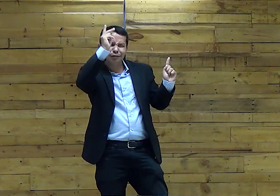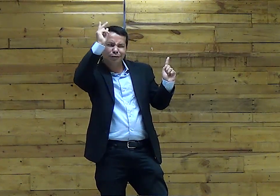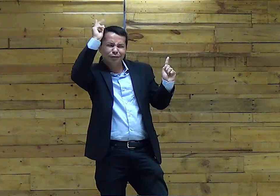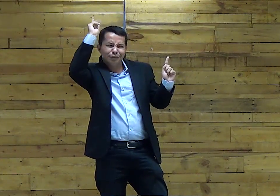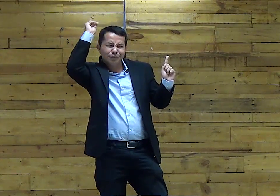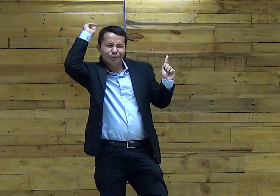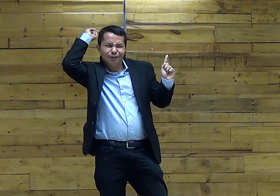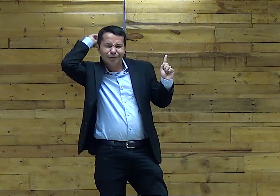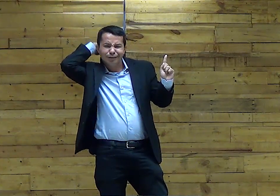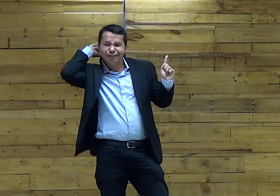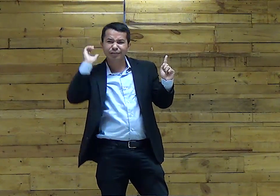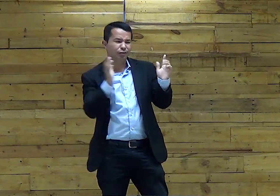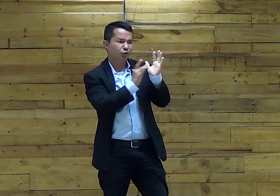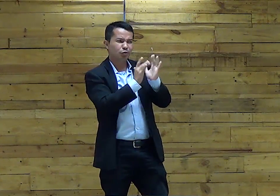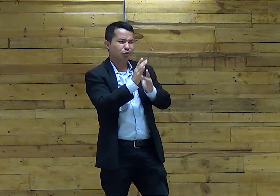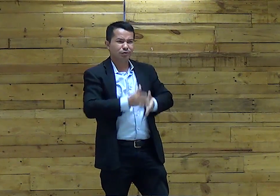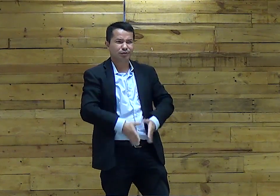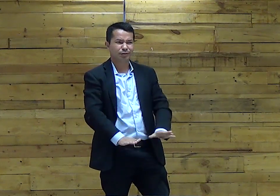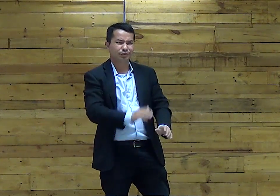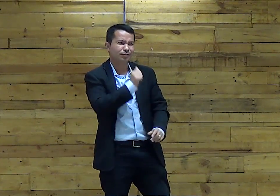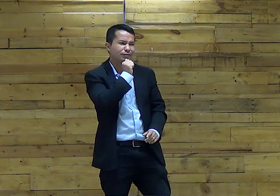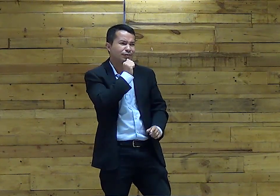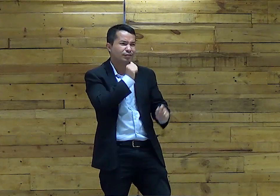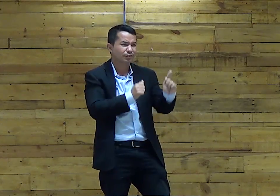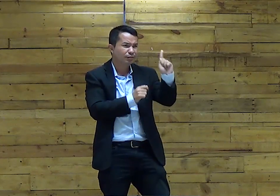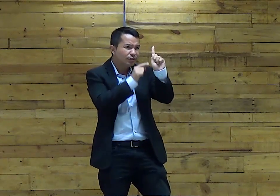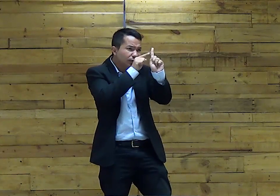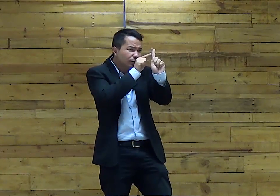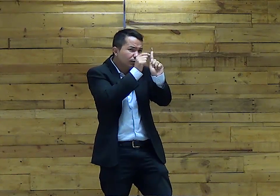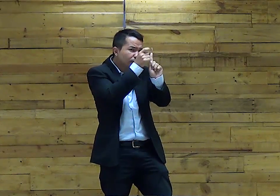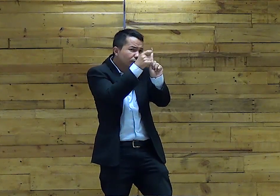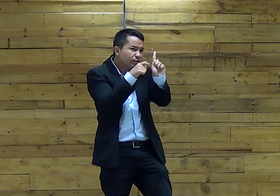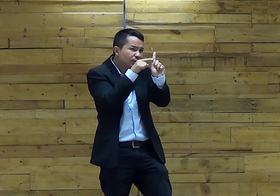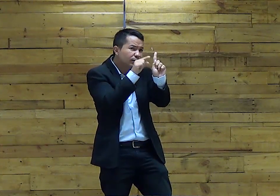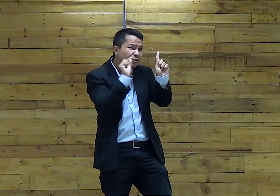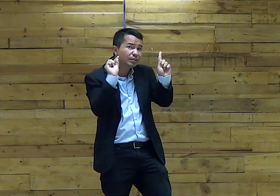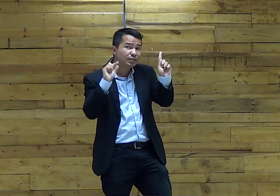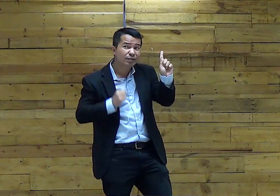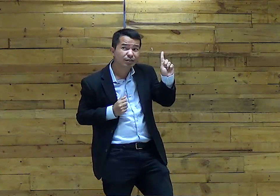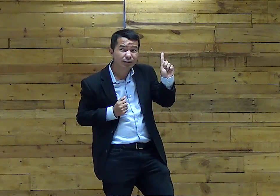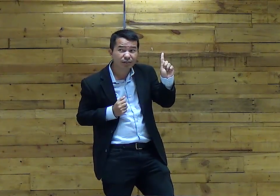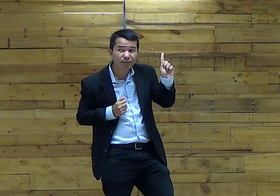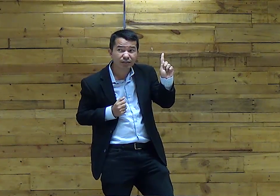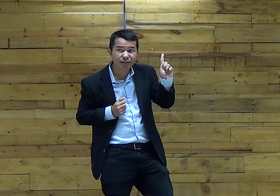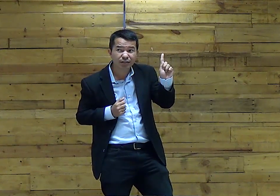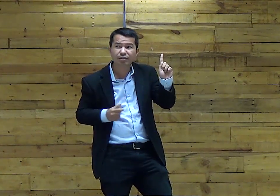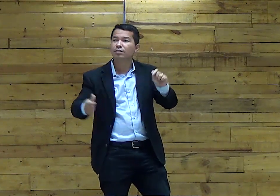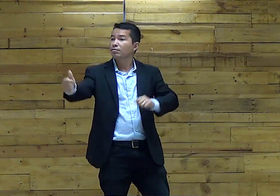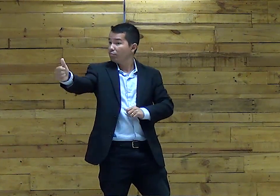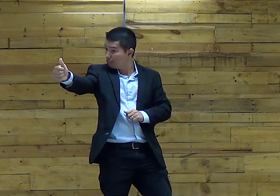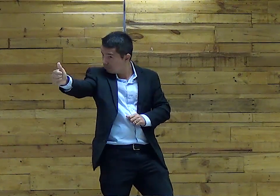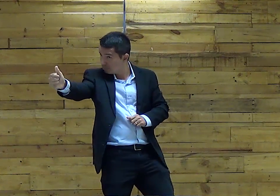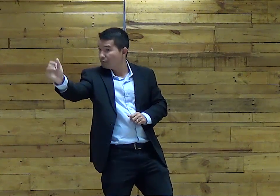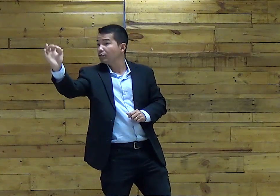Não É antes de Jesus Isso Jesus ainda não havia nascido Quem o Senhor escolheu?